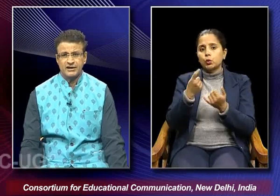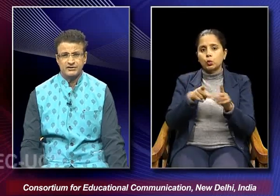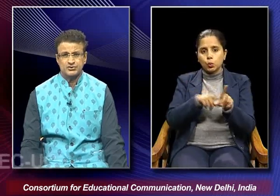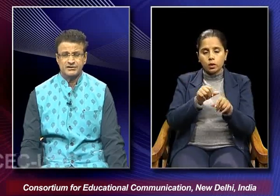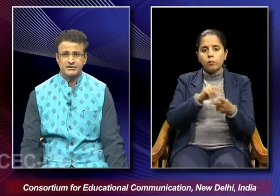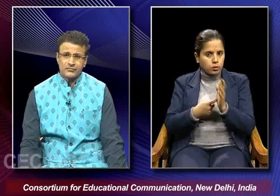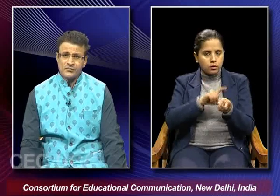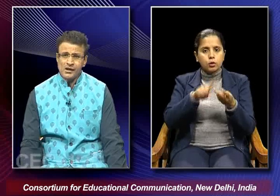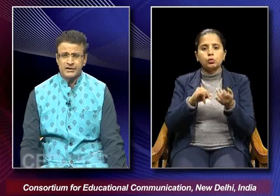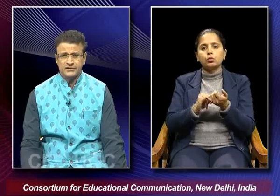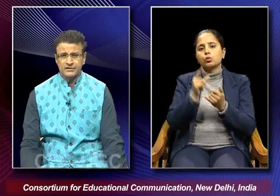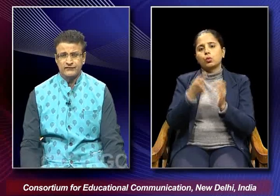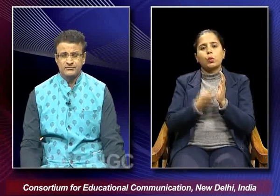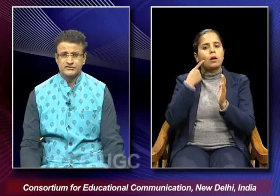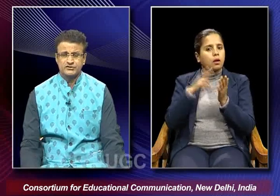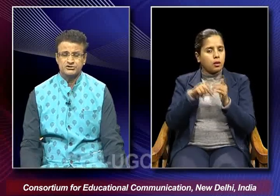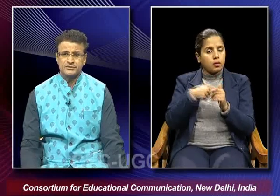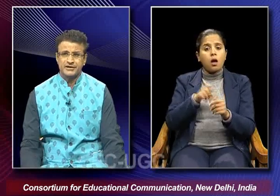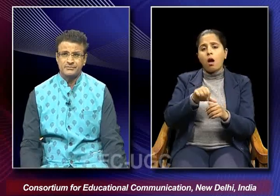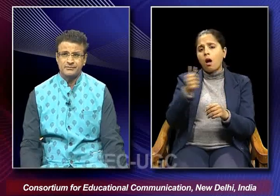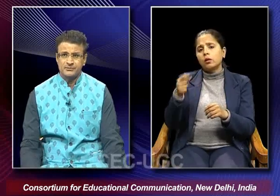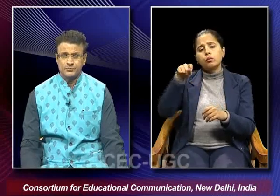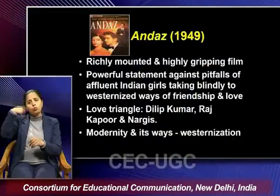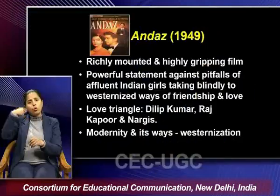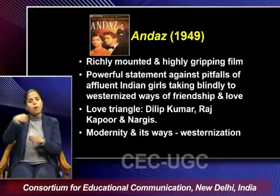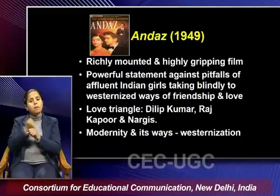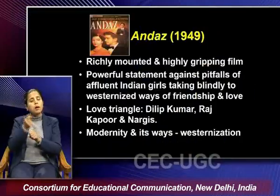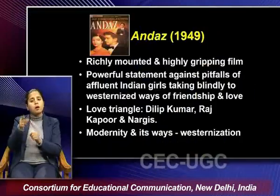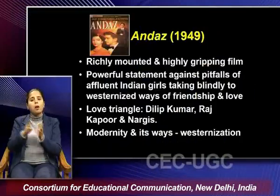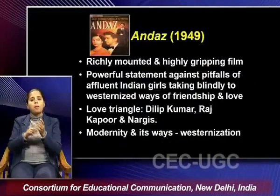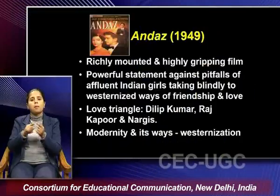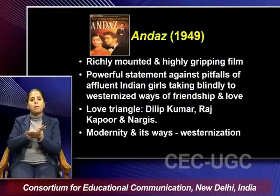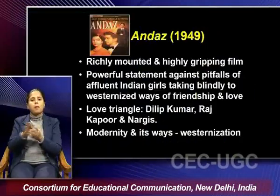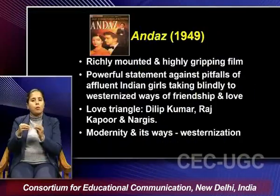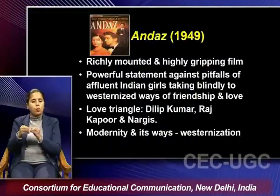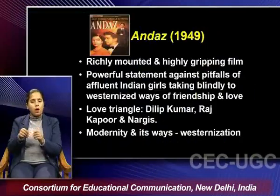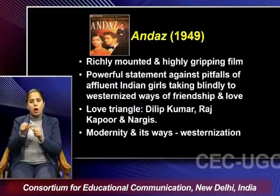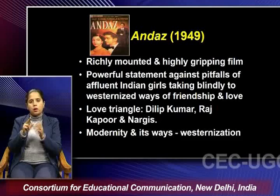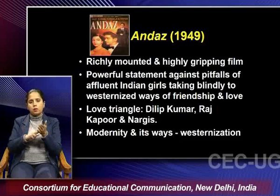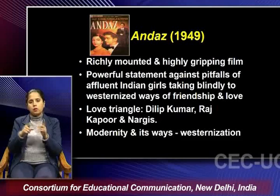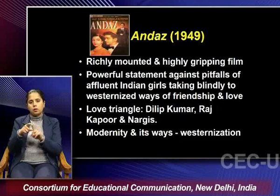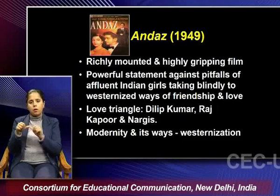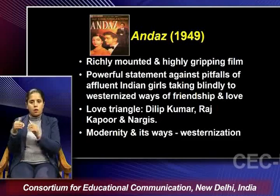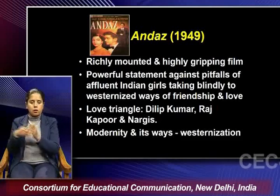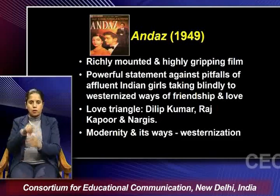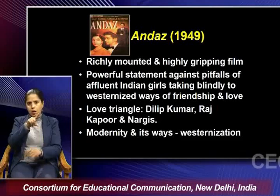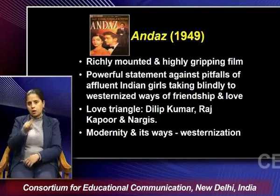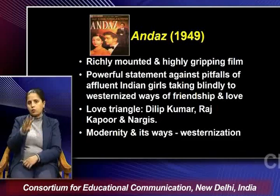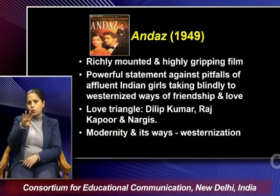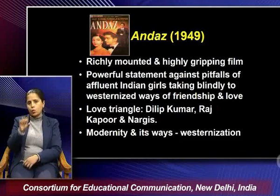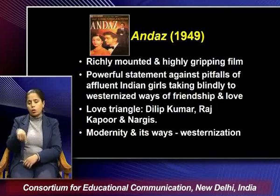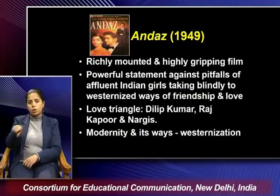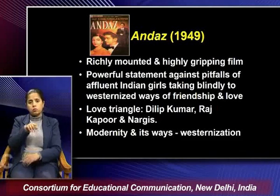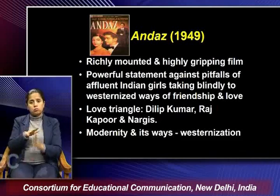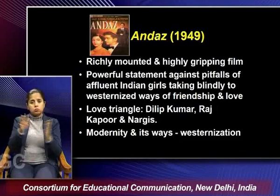jahan and surinder another film which was made by mehbub khan was andaz in 1949 and it was a richly